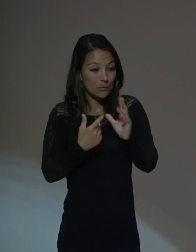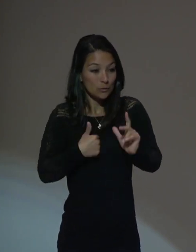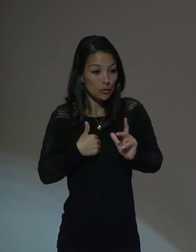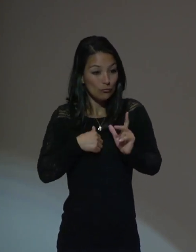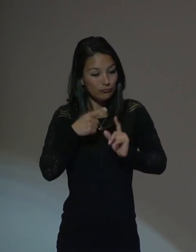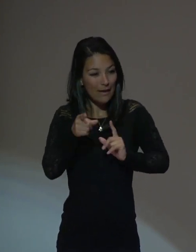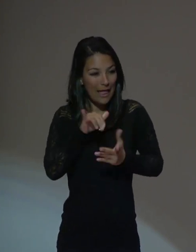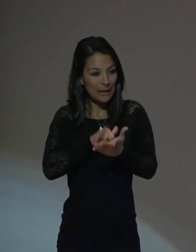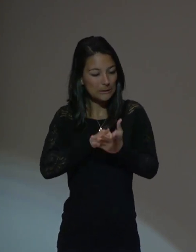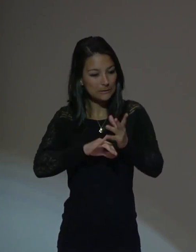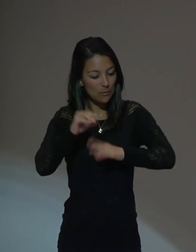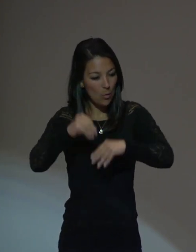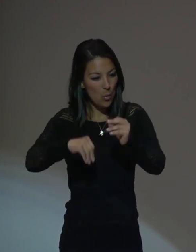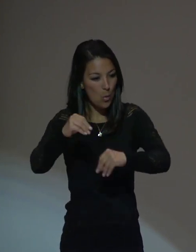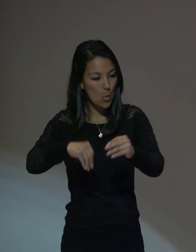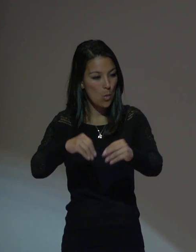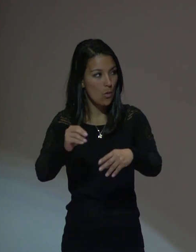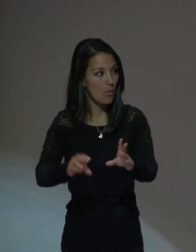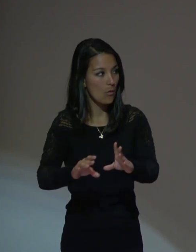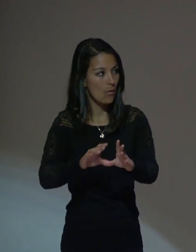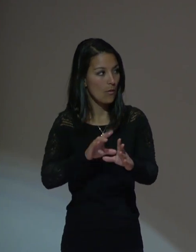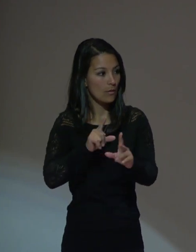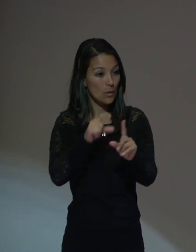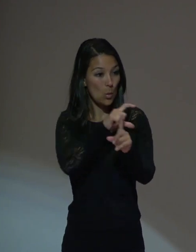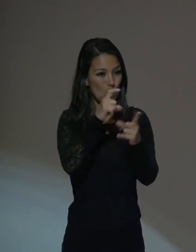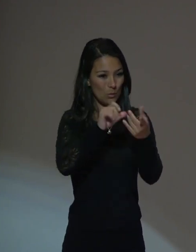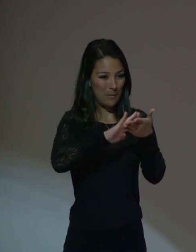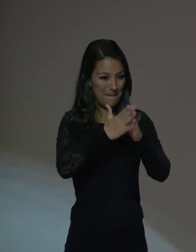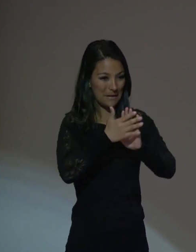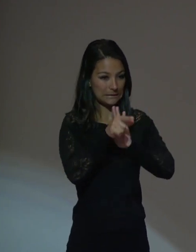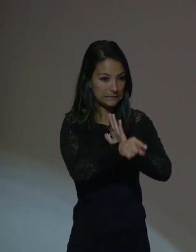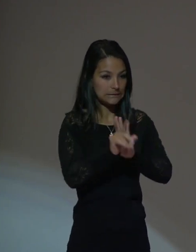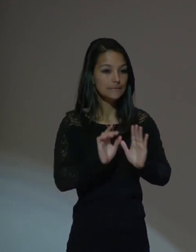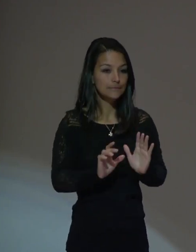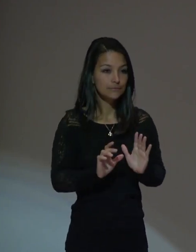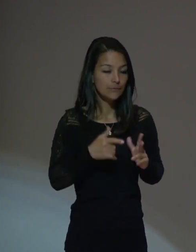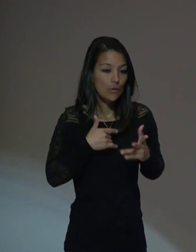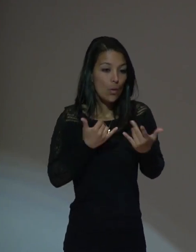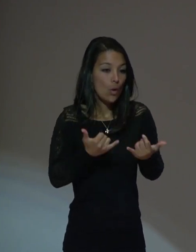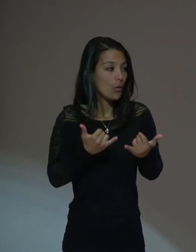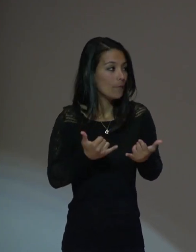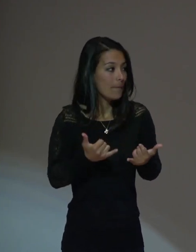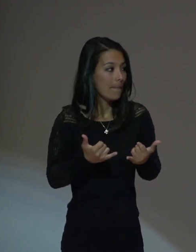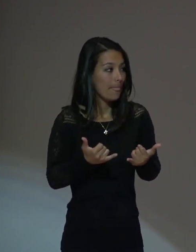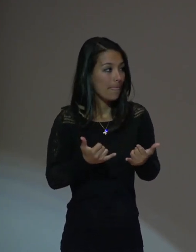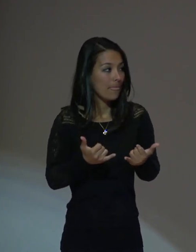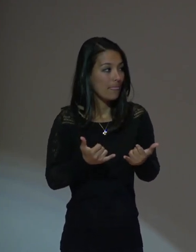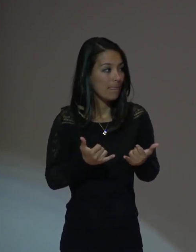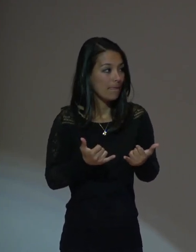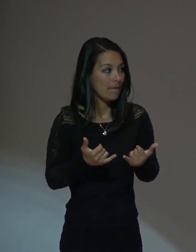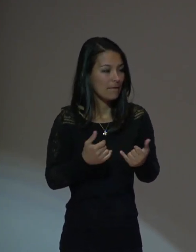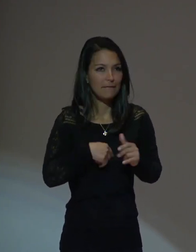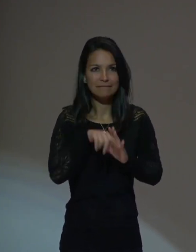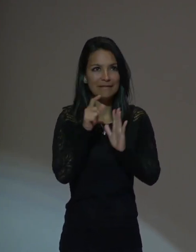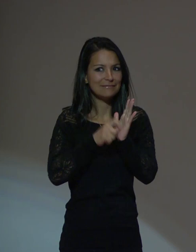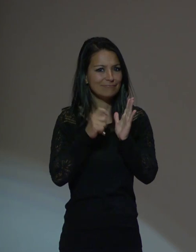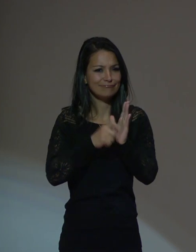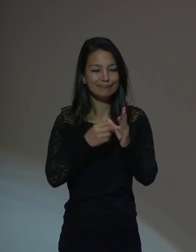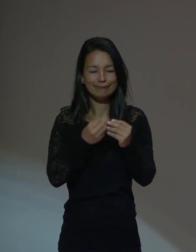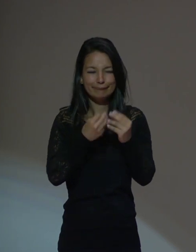de este currículum de Cultura de Paz, vengo muchas veces,